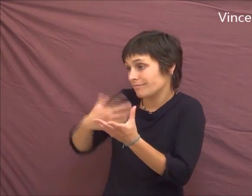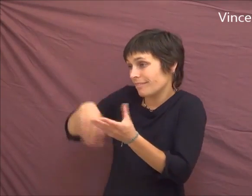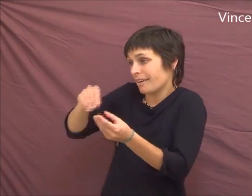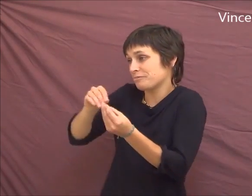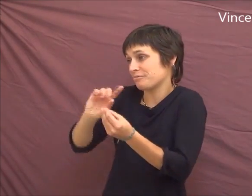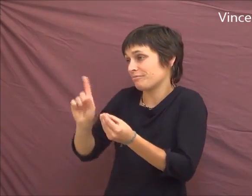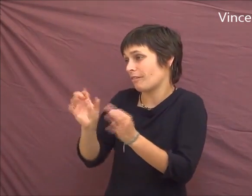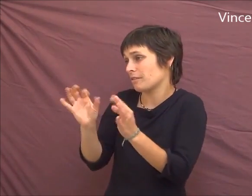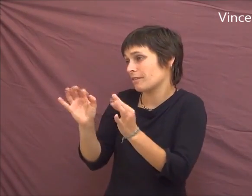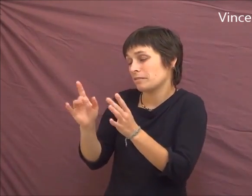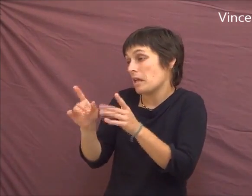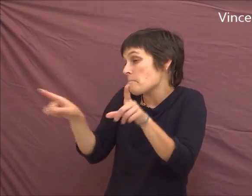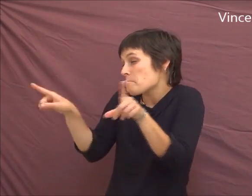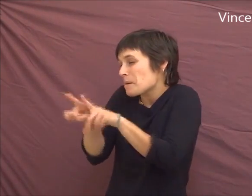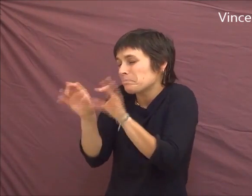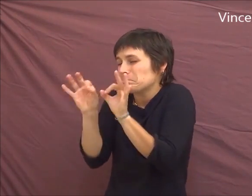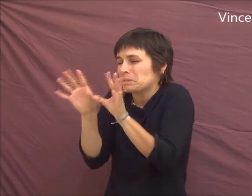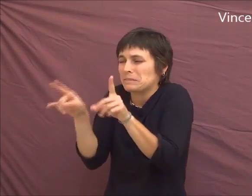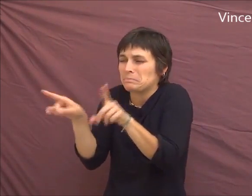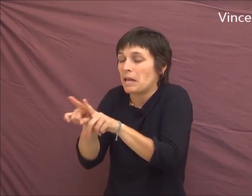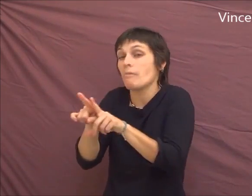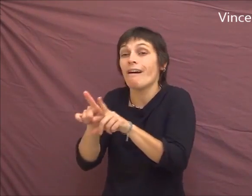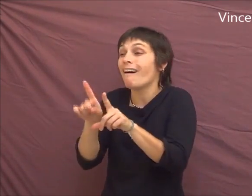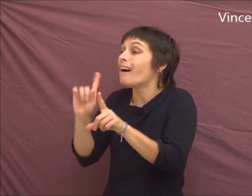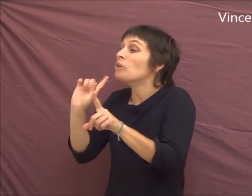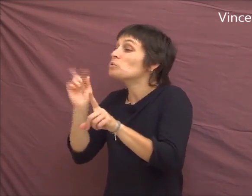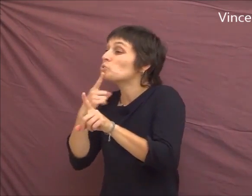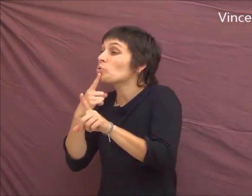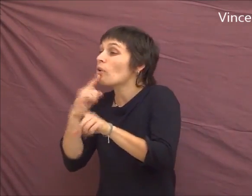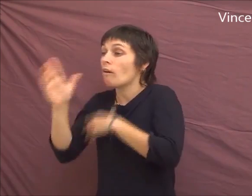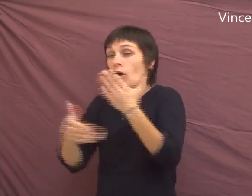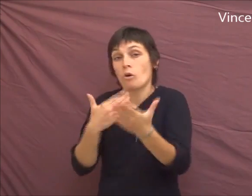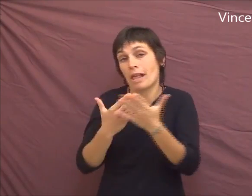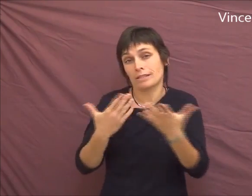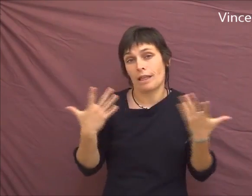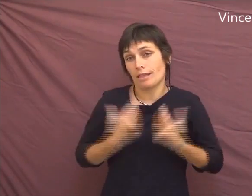de dire. Je veux juste changer sourd par intersexe et c'est exactement la même chose.